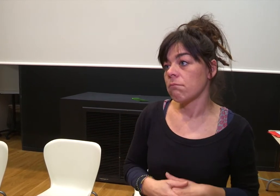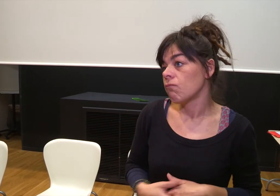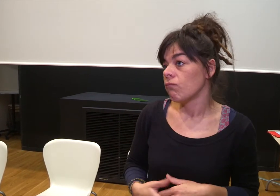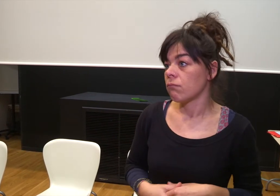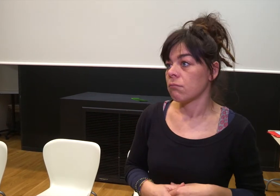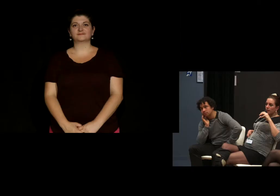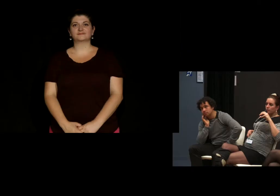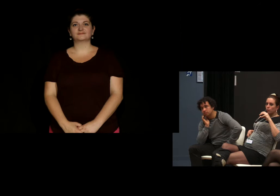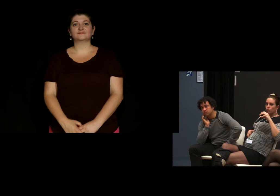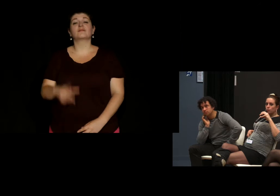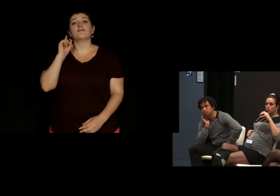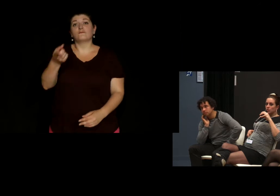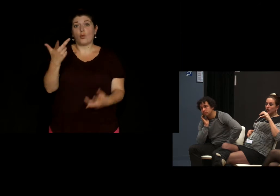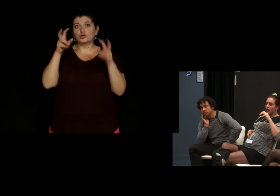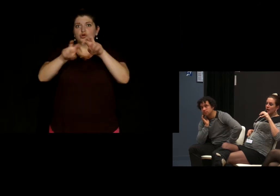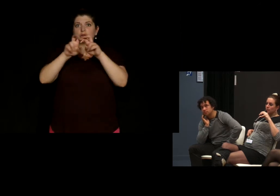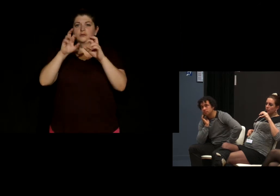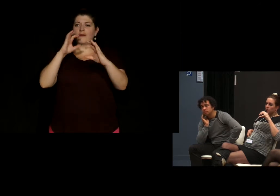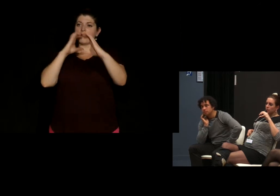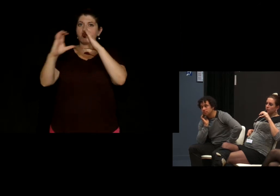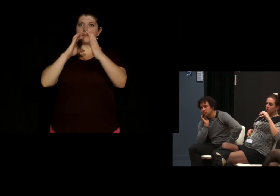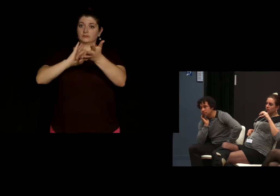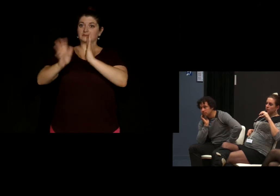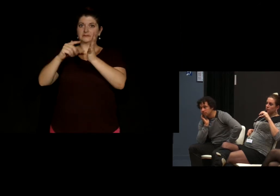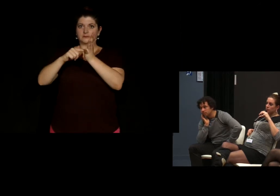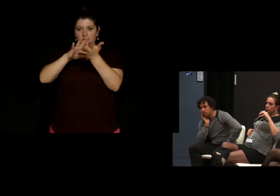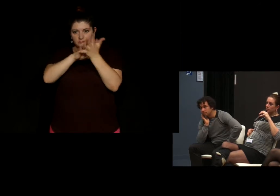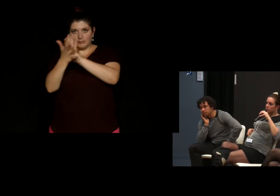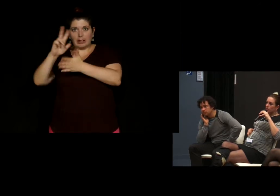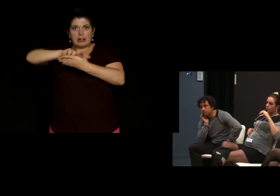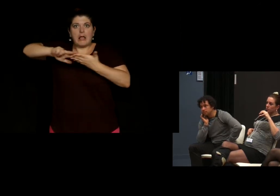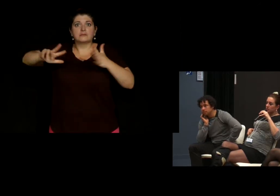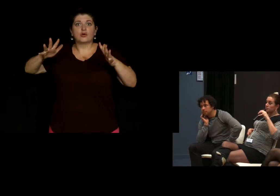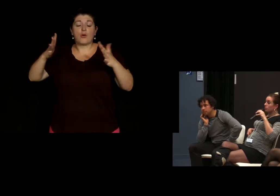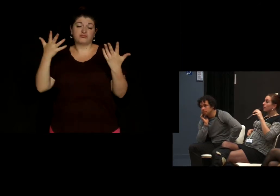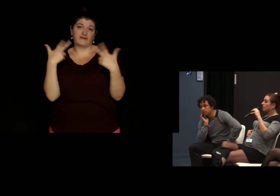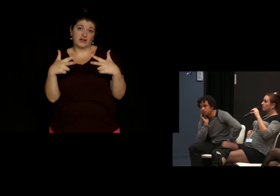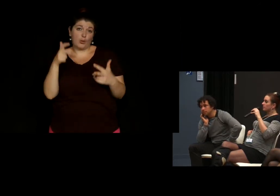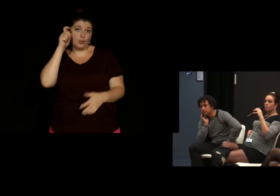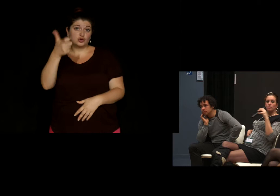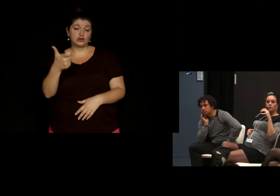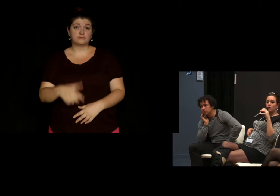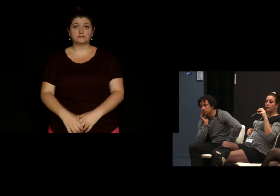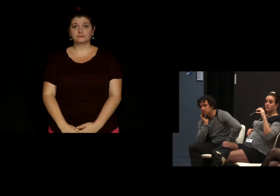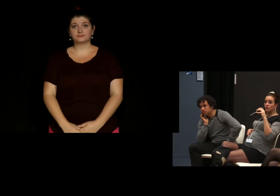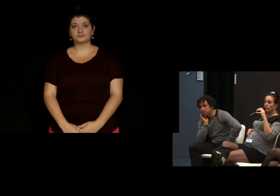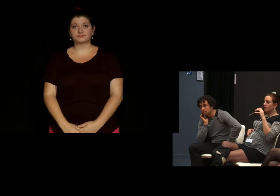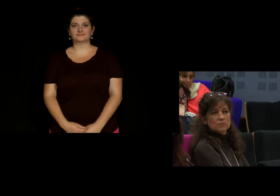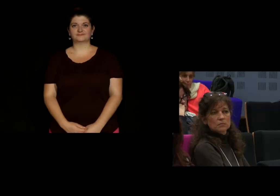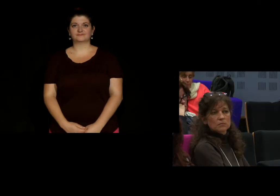mieux après ? Il faut plutôt chercher un mode de communication et de retranscription en langue des signes, donc effectivement la vidéo. La personne